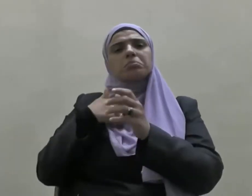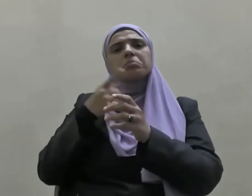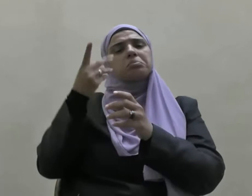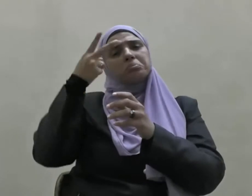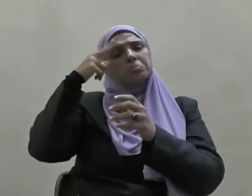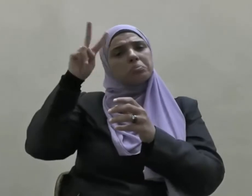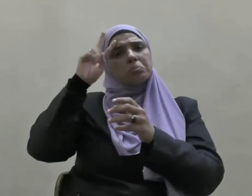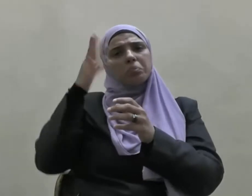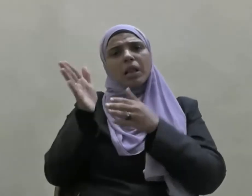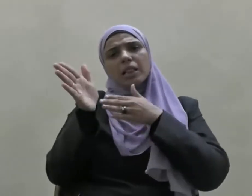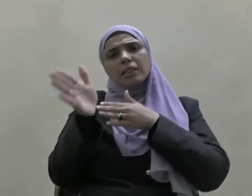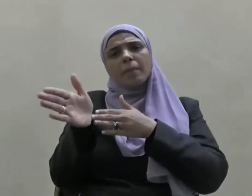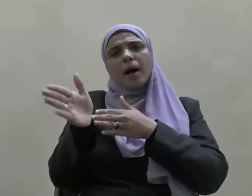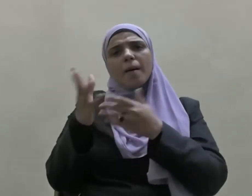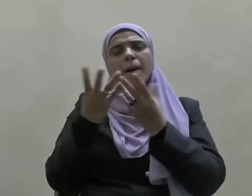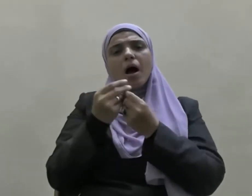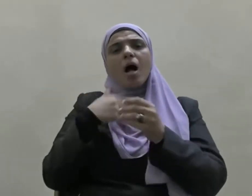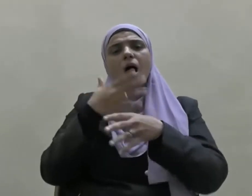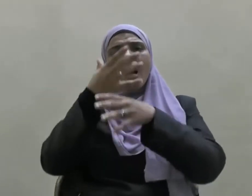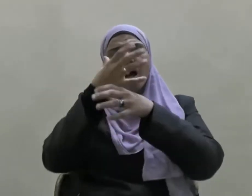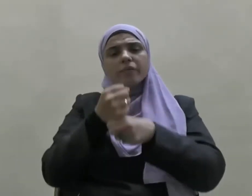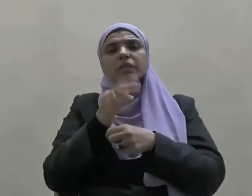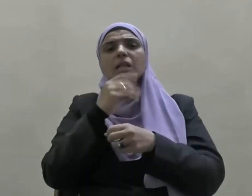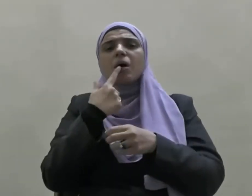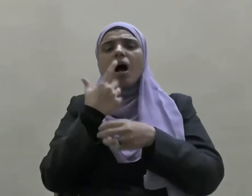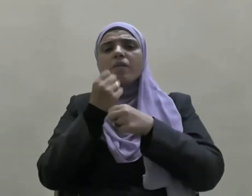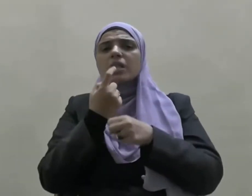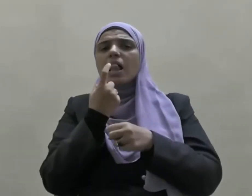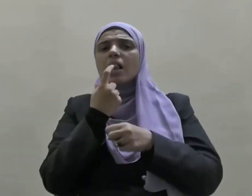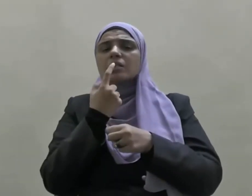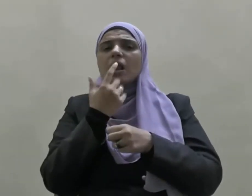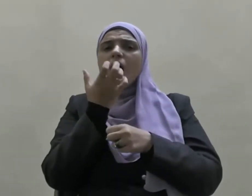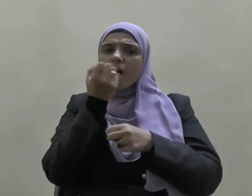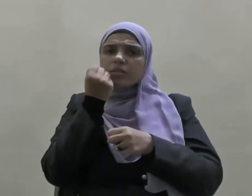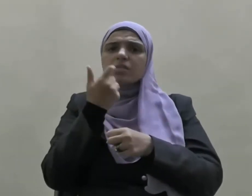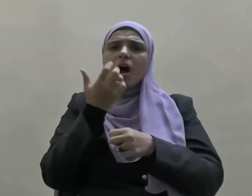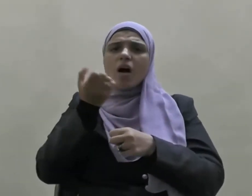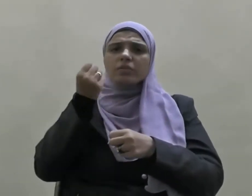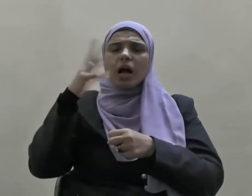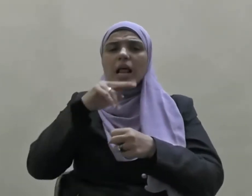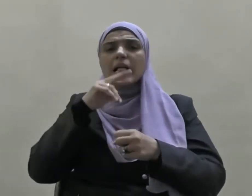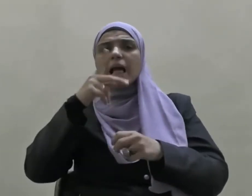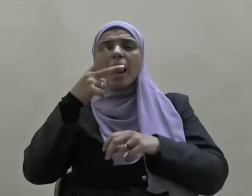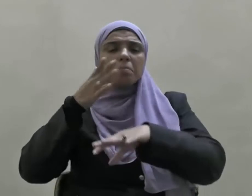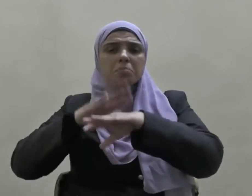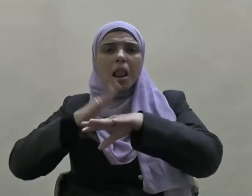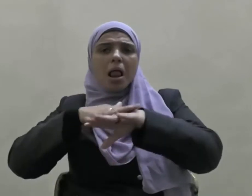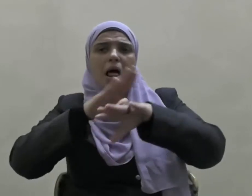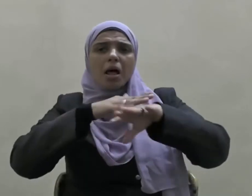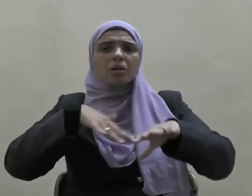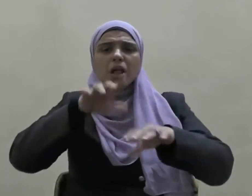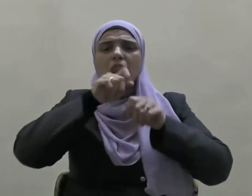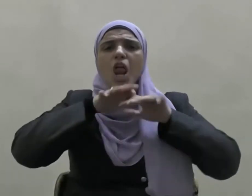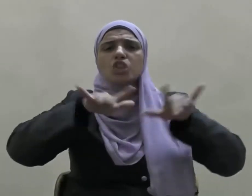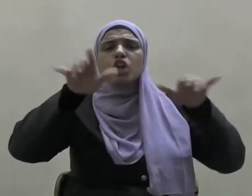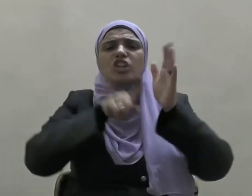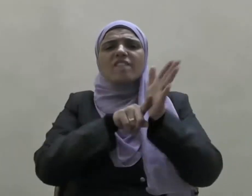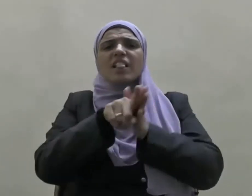أتباعه بحفظ اللسان عن الخوض فيما ينشر